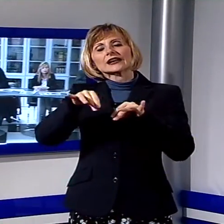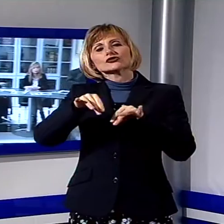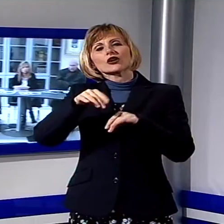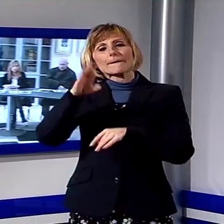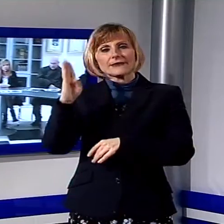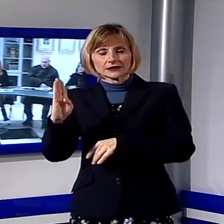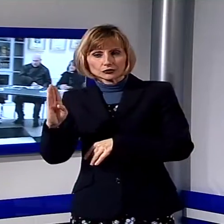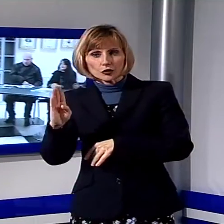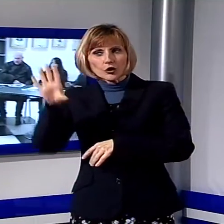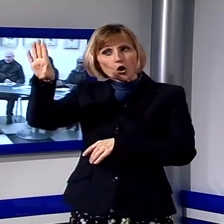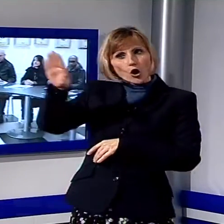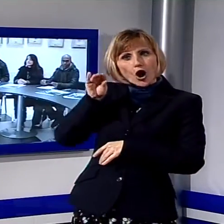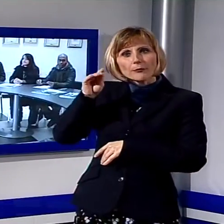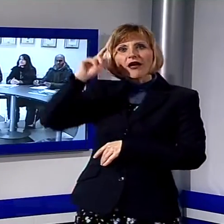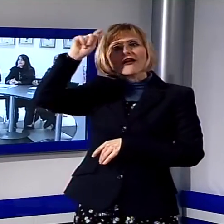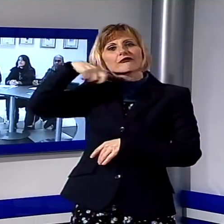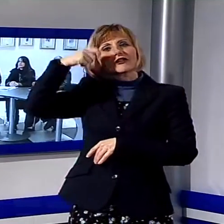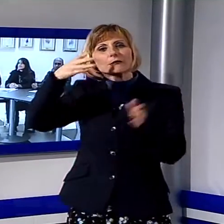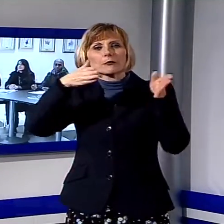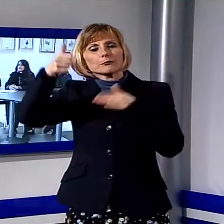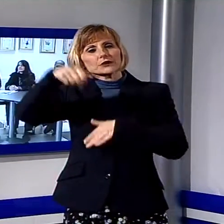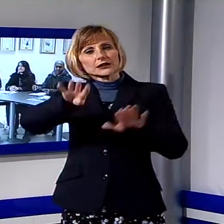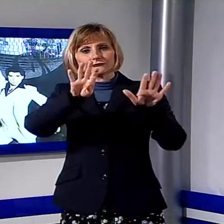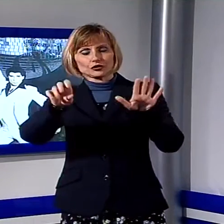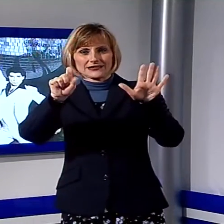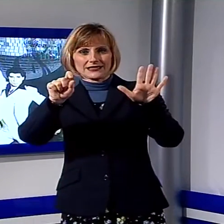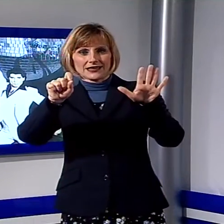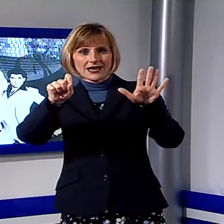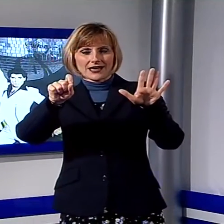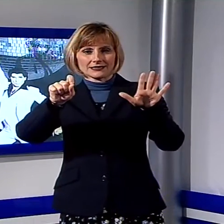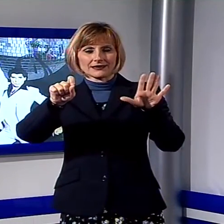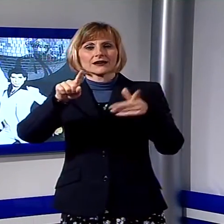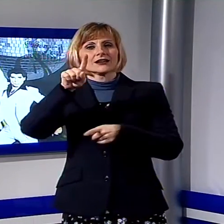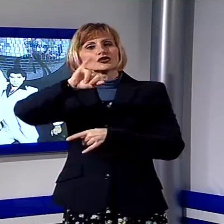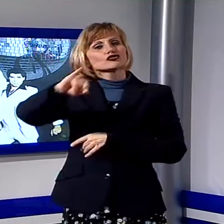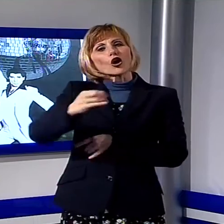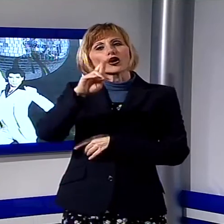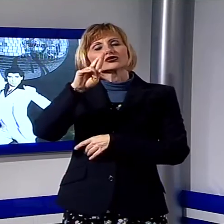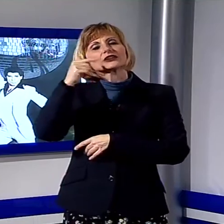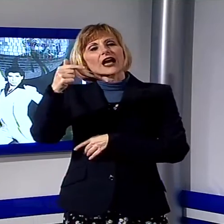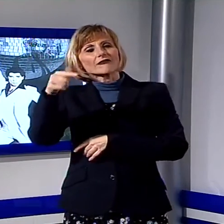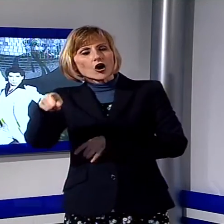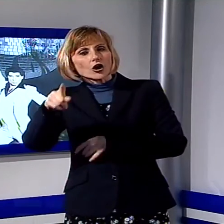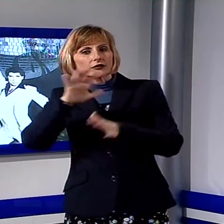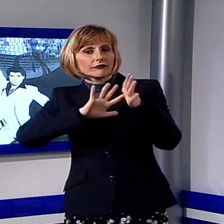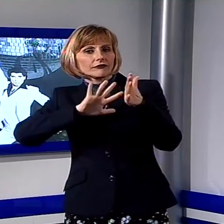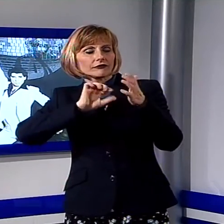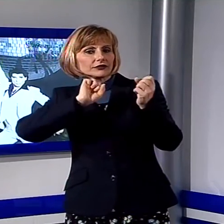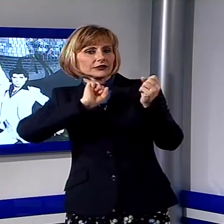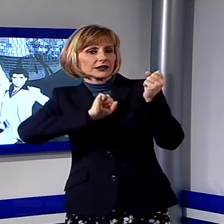celebre film degli anni 70 che lanciò l'astronascente John Travolta, ma con significati attualizzati. È uno spettacolo che però